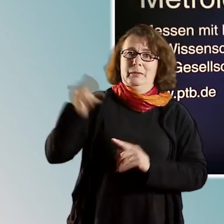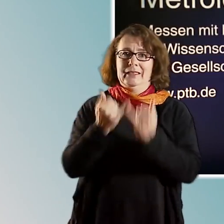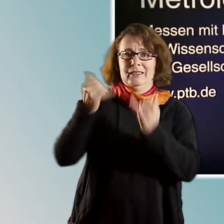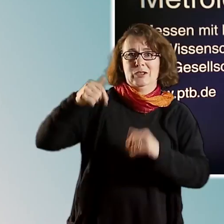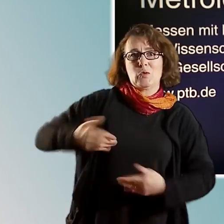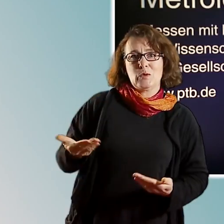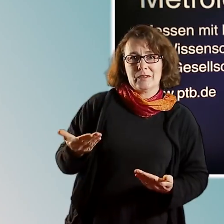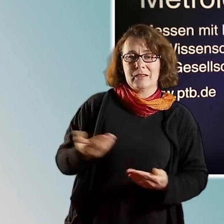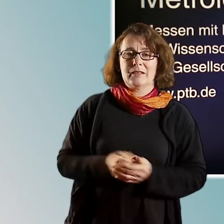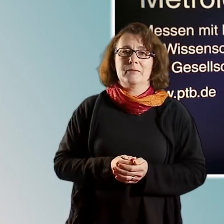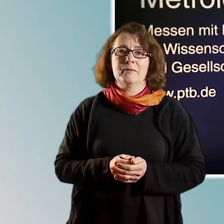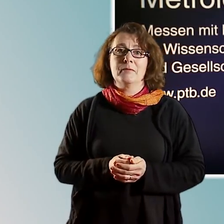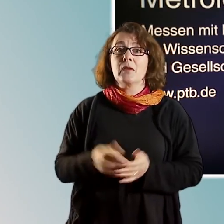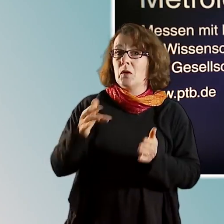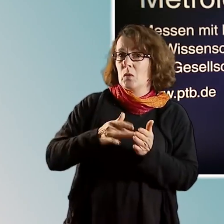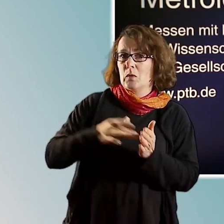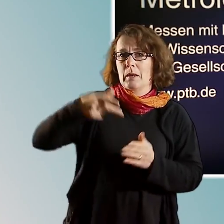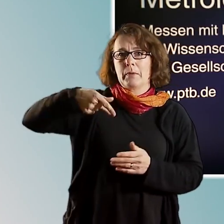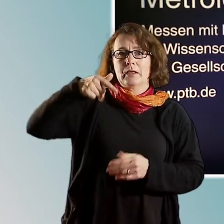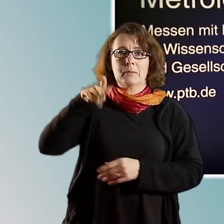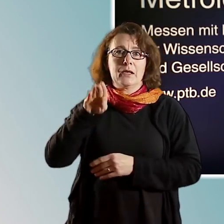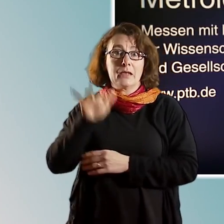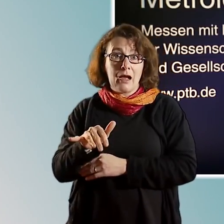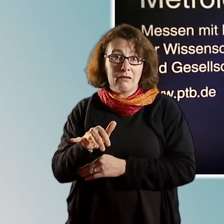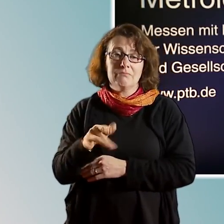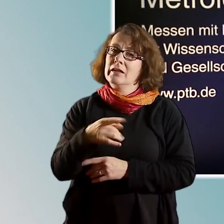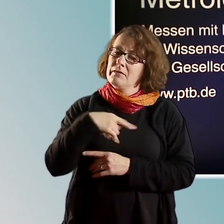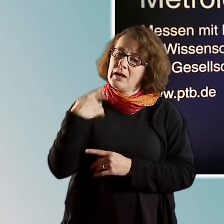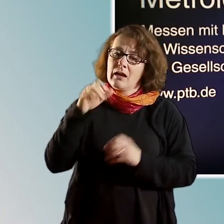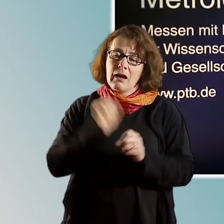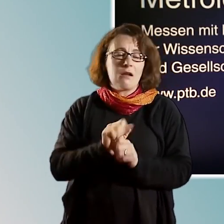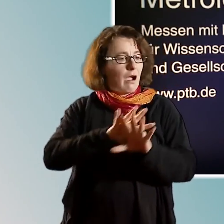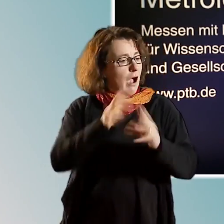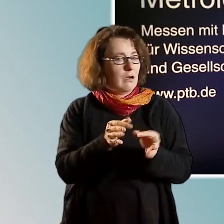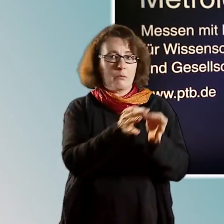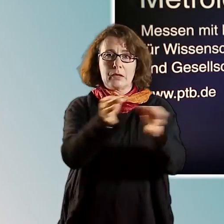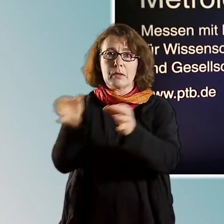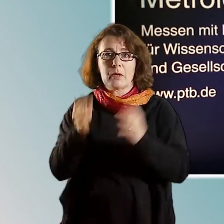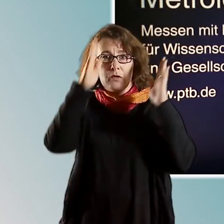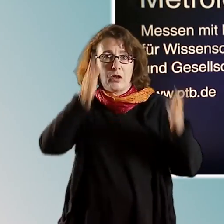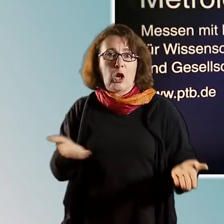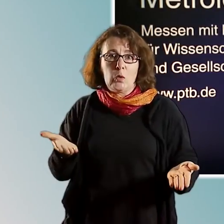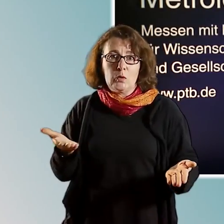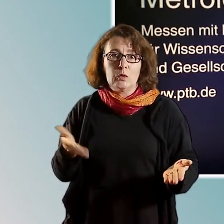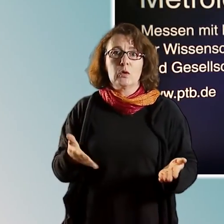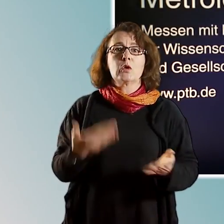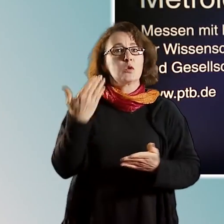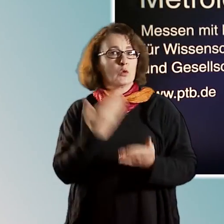Weil es die PDB gibt, können wir uns alle auf die Messungen des Alltags verlassen. Wir können nicht nur der